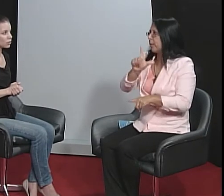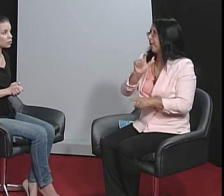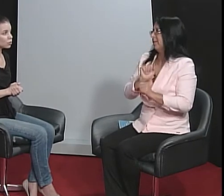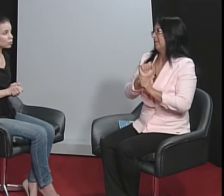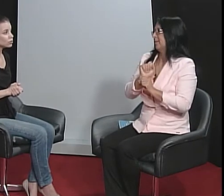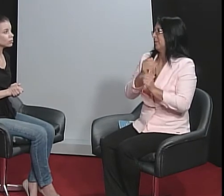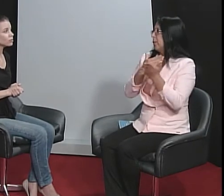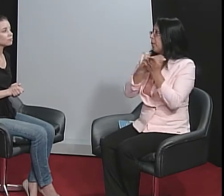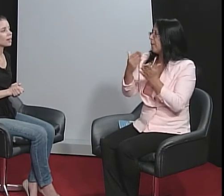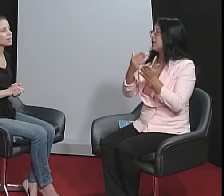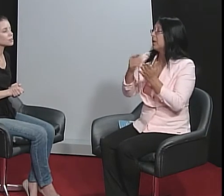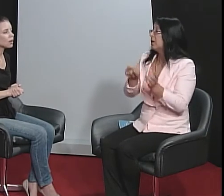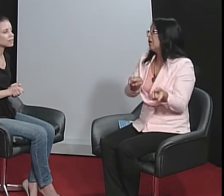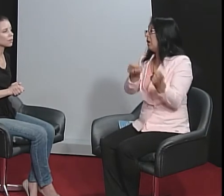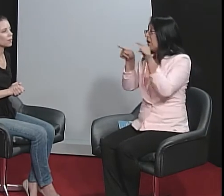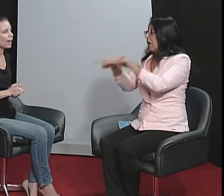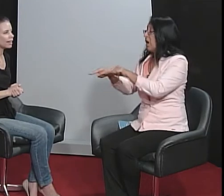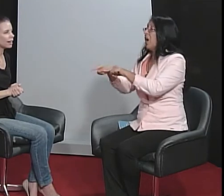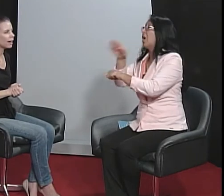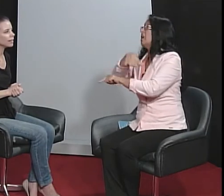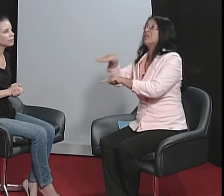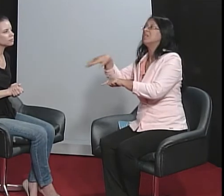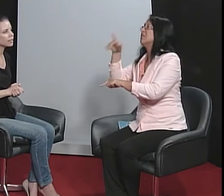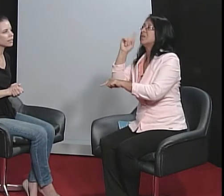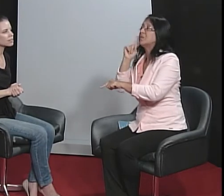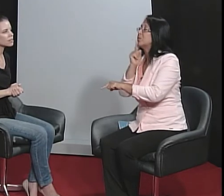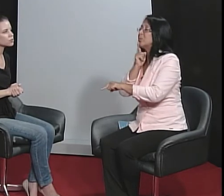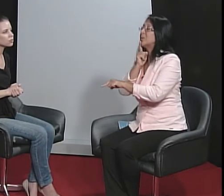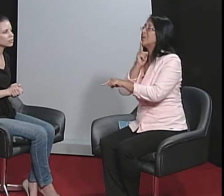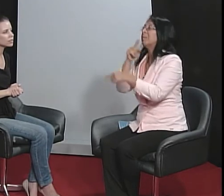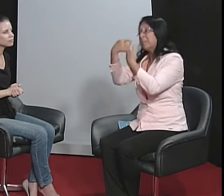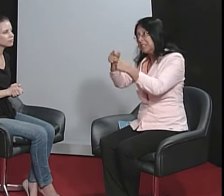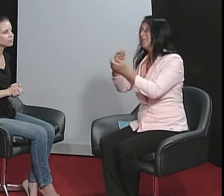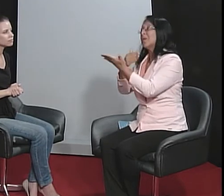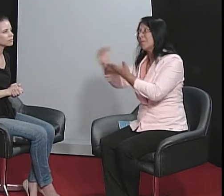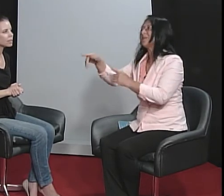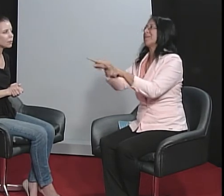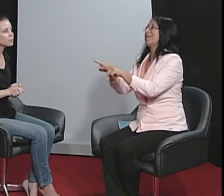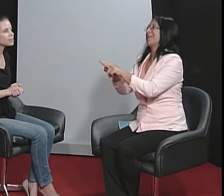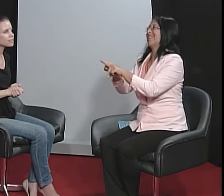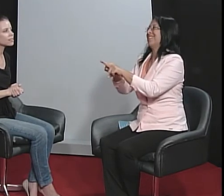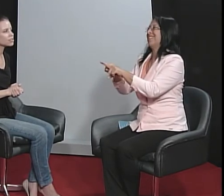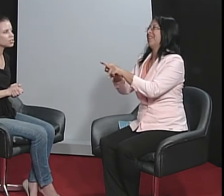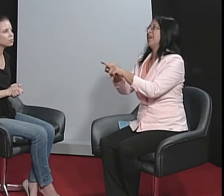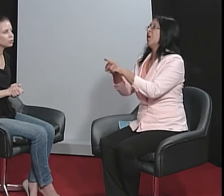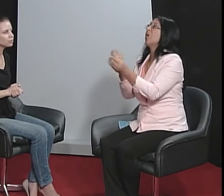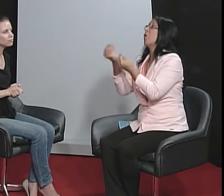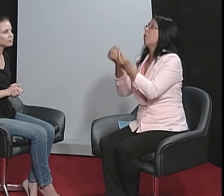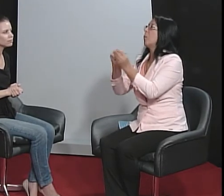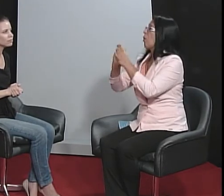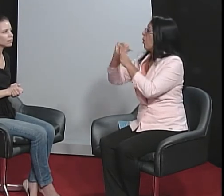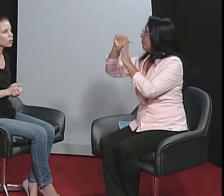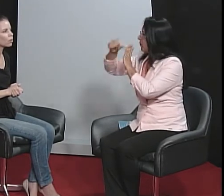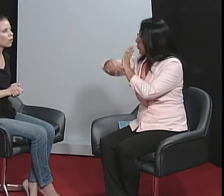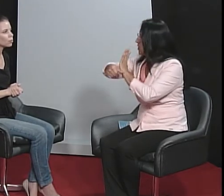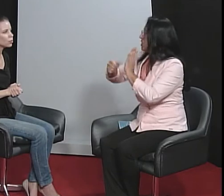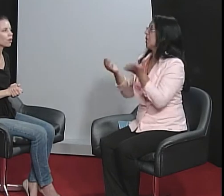Tudo uma resposta com L. Aí, para a criança surda, também precisa esse estímulo. Como? Com a